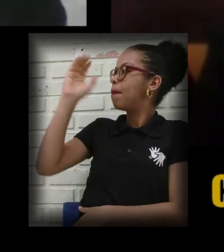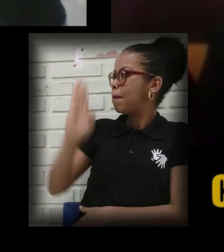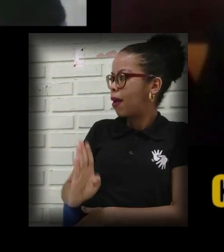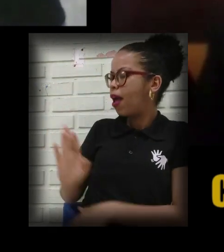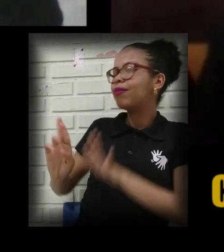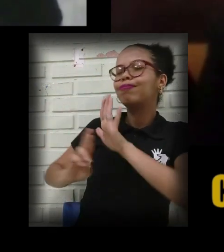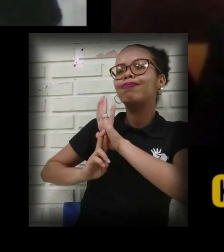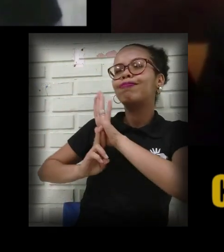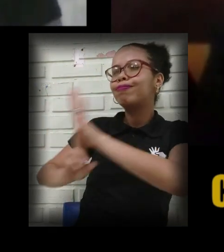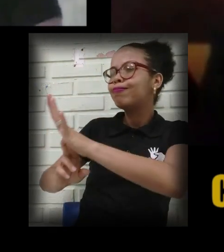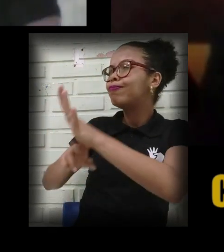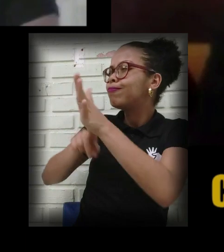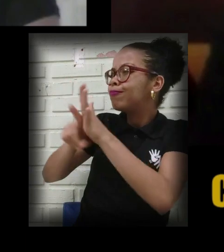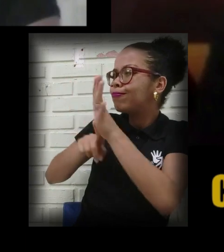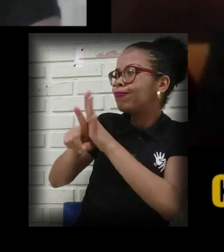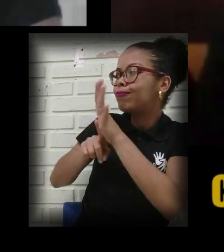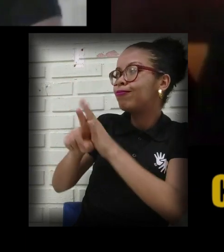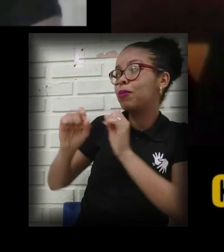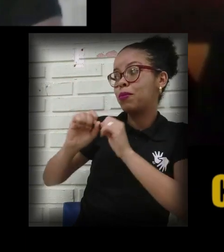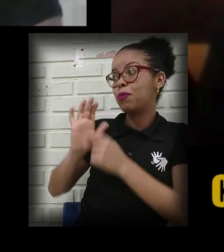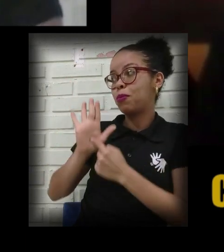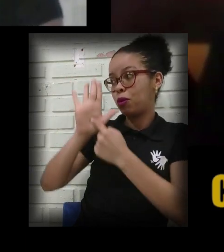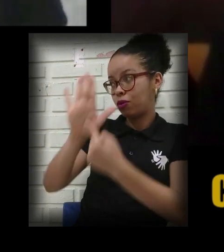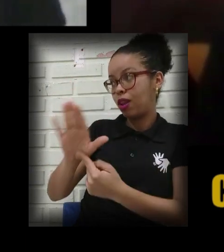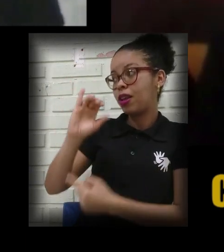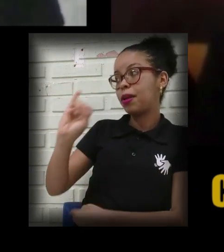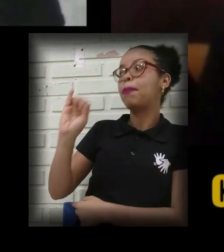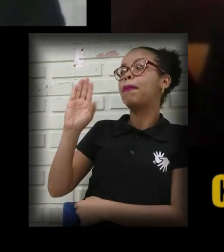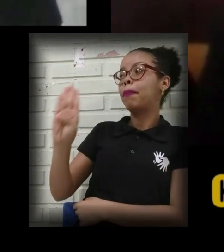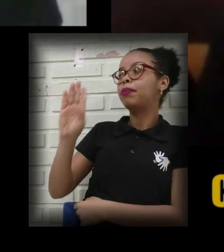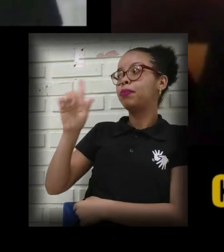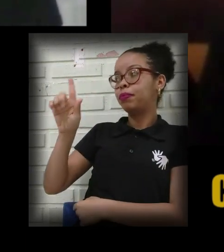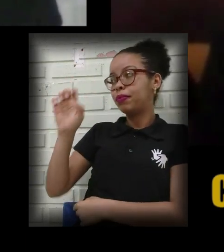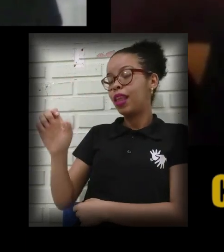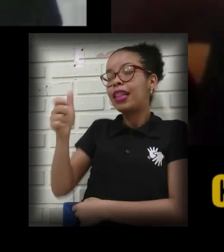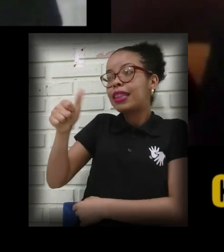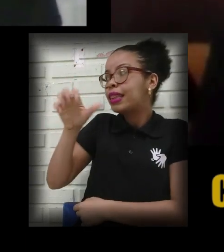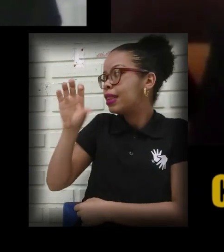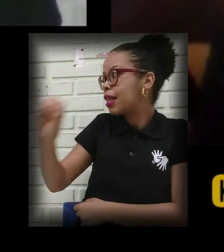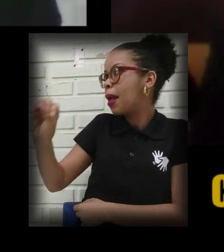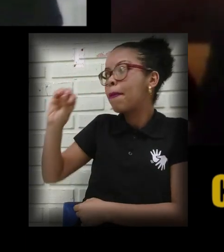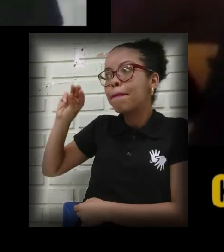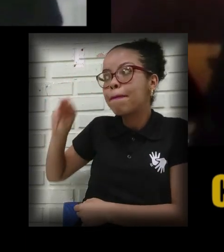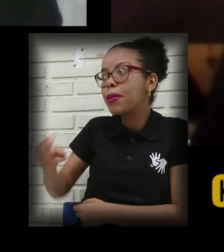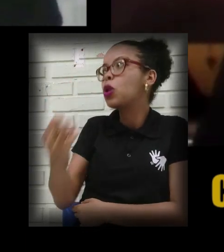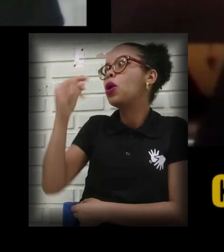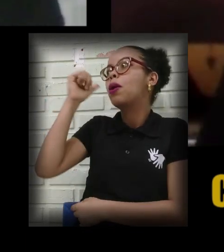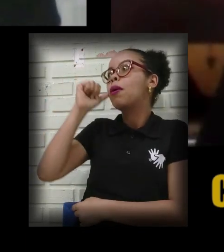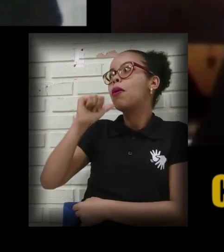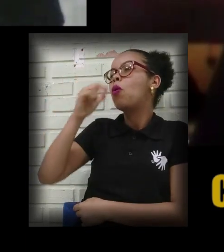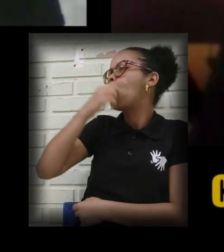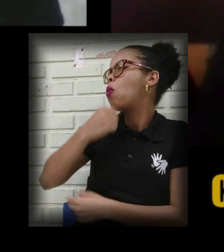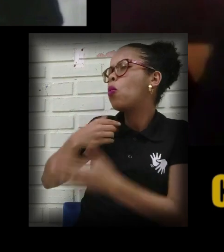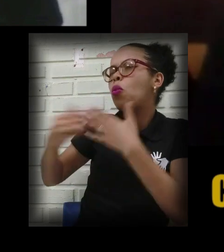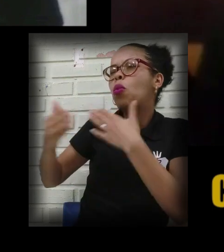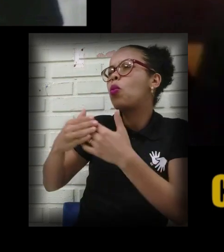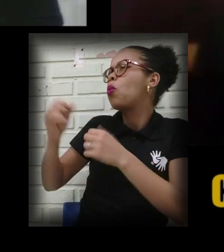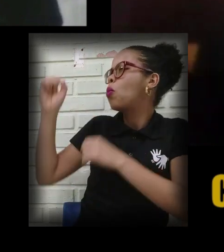segundo o dado divulgado pelo IBGE, 10 milhões de brasileiros. Não é pouca gente, não. São muitas